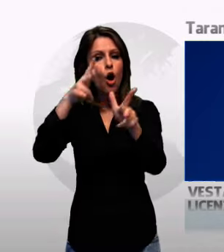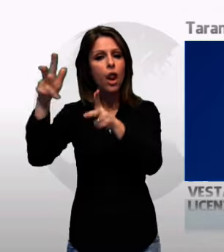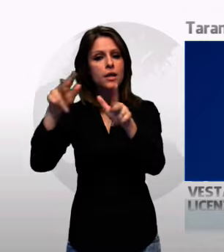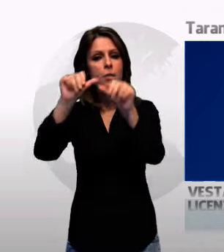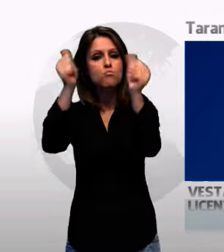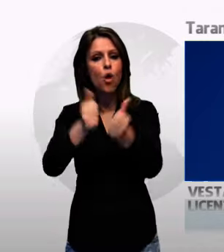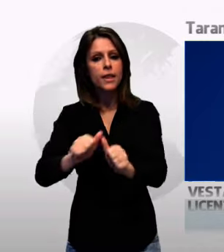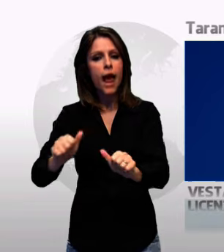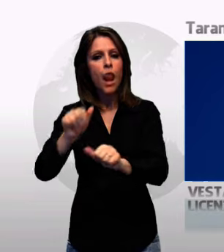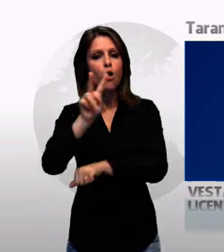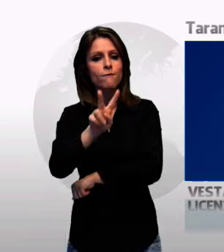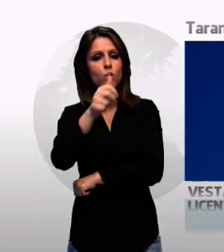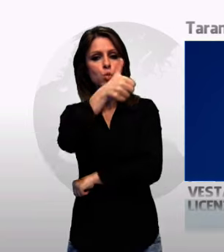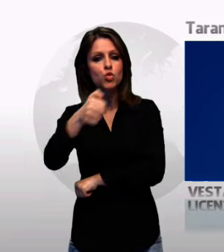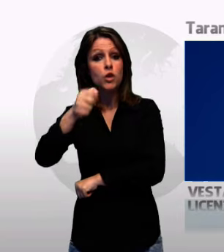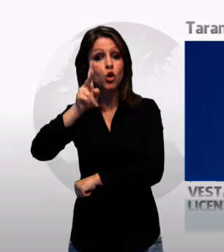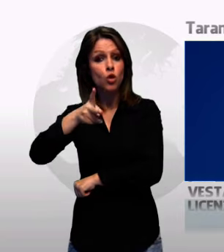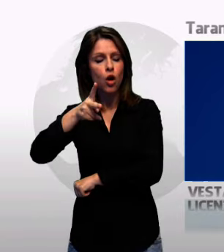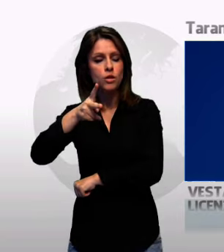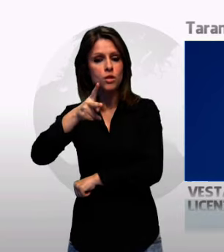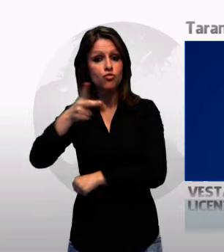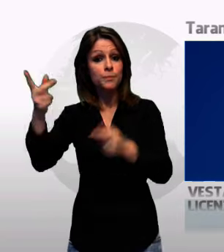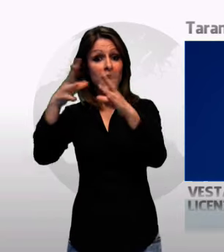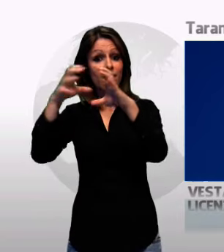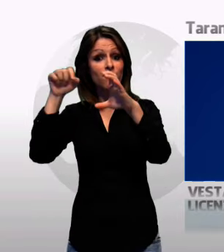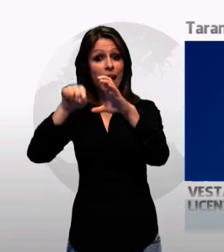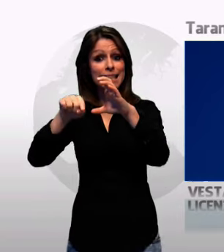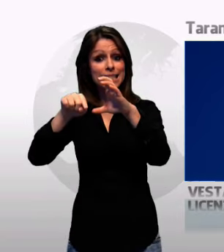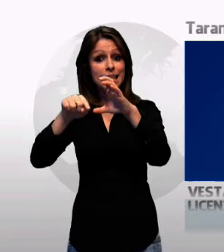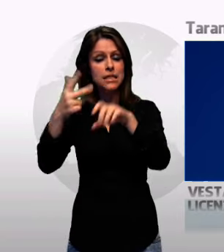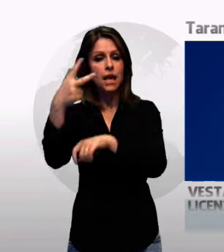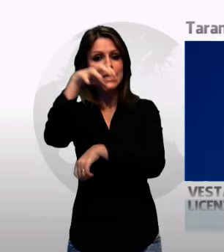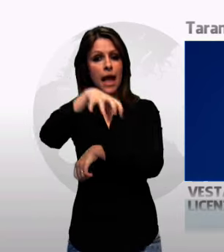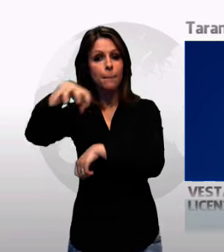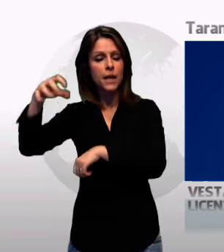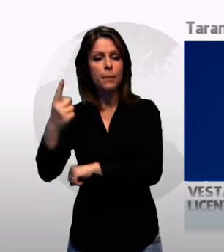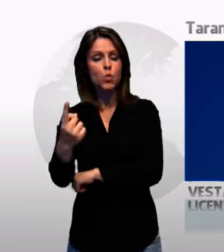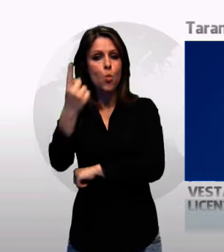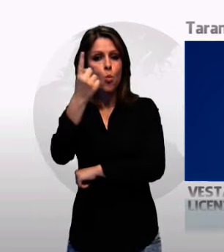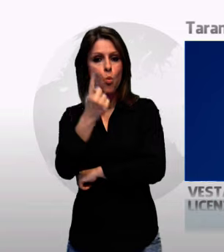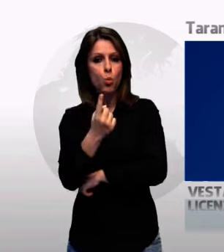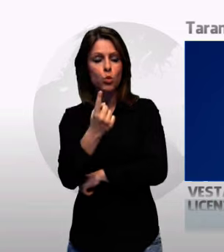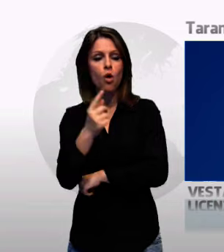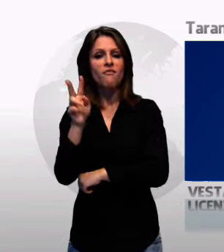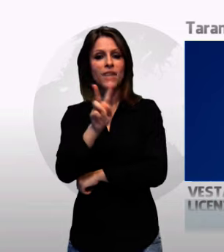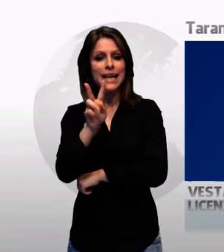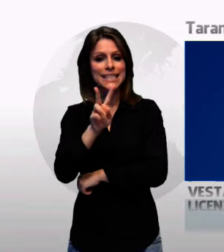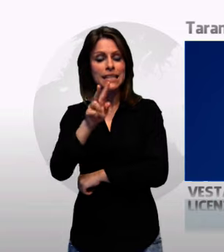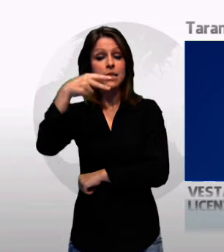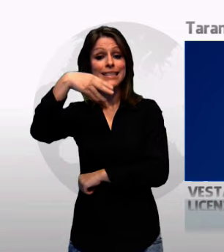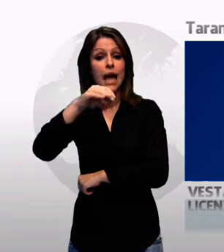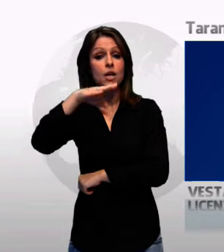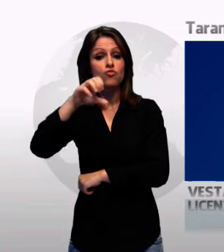modello V112. Sono salvi 127 dipendenti di uno dei tre stabilimenti dell'azienda